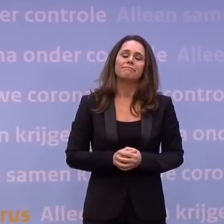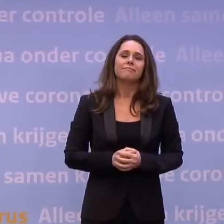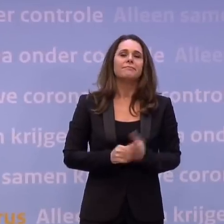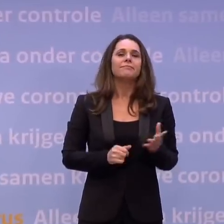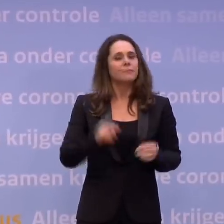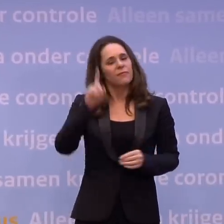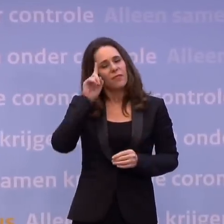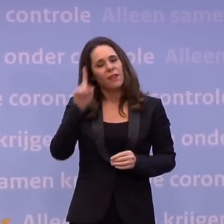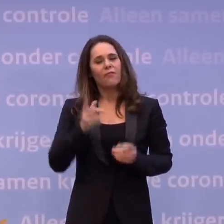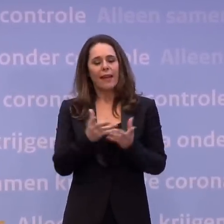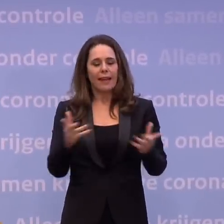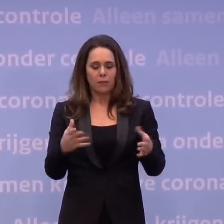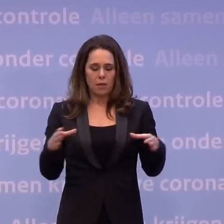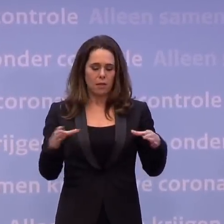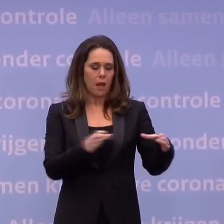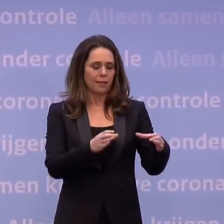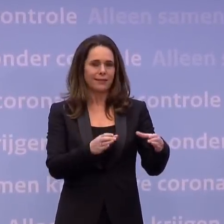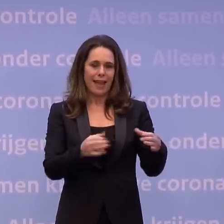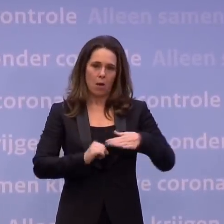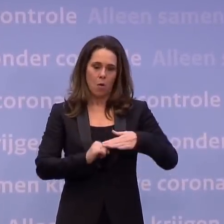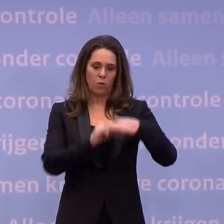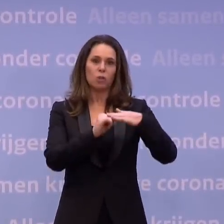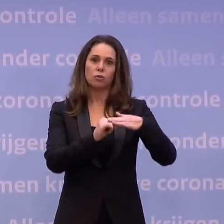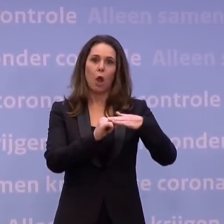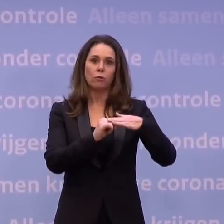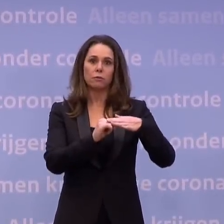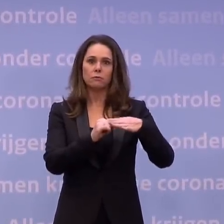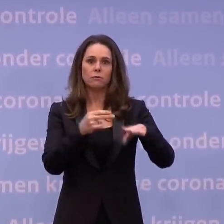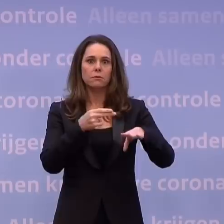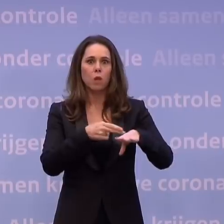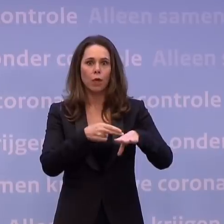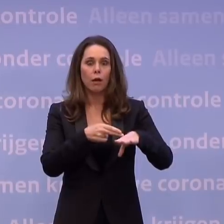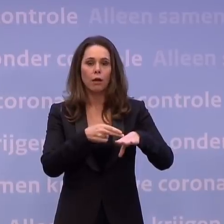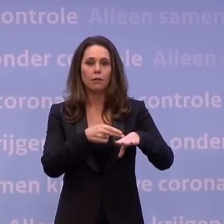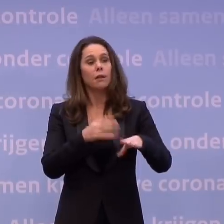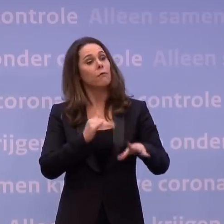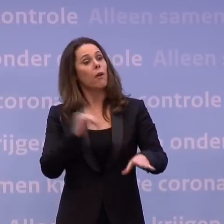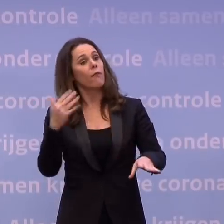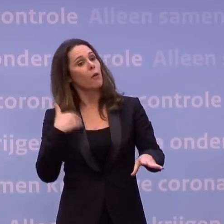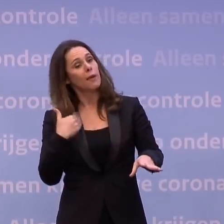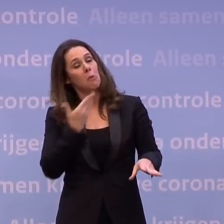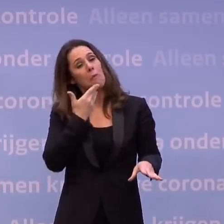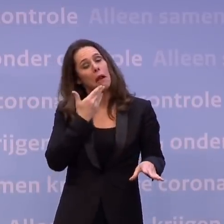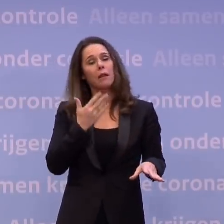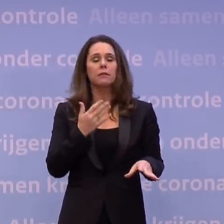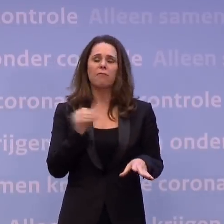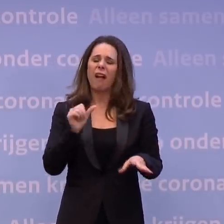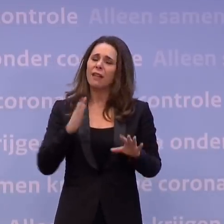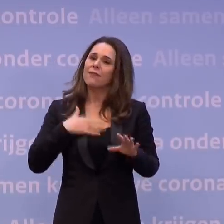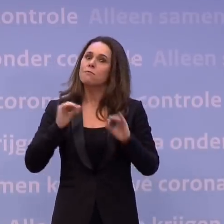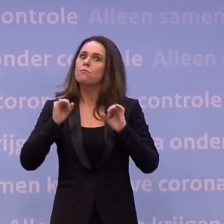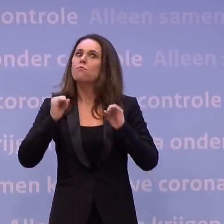we heel veel doen om quarantaine te ondersteunen. Dat is nodig, want voor heel veel mensen is het prima te doen. Sommige mensen vinden het moeilijk om zich eraan te houden aan die